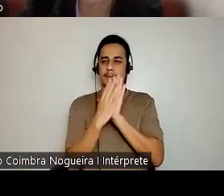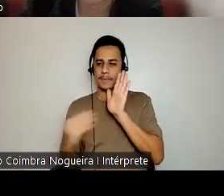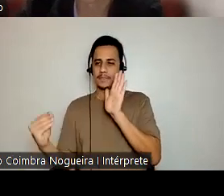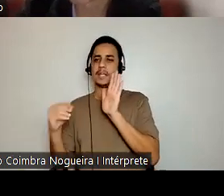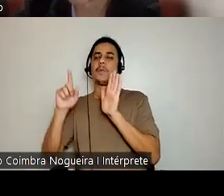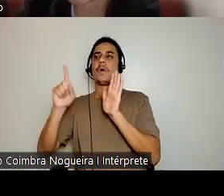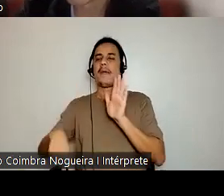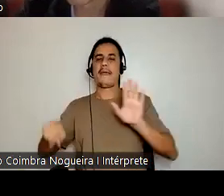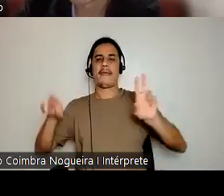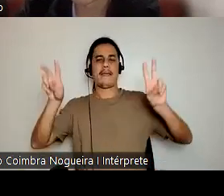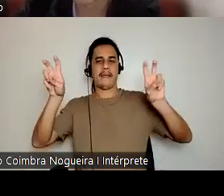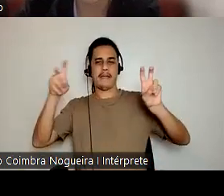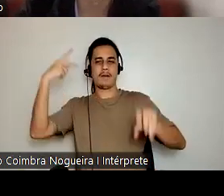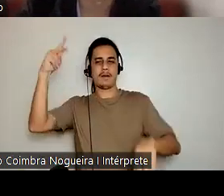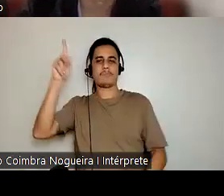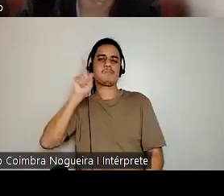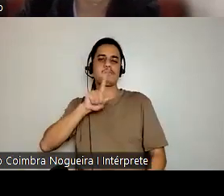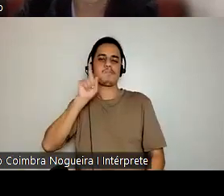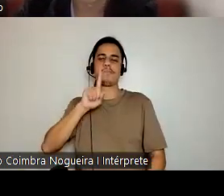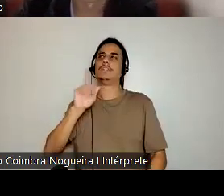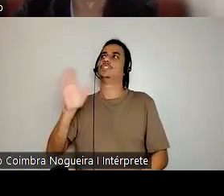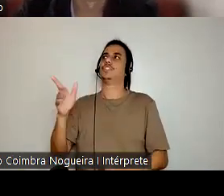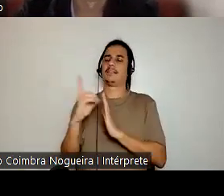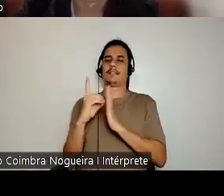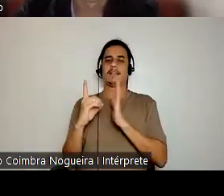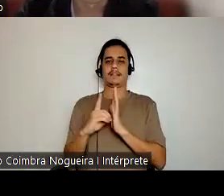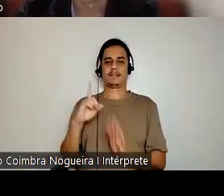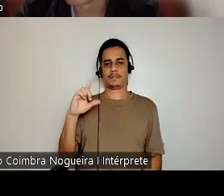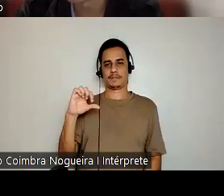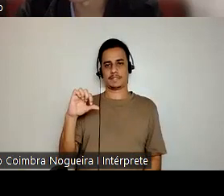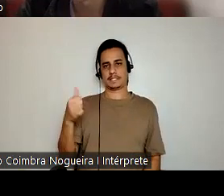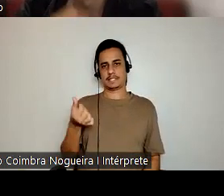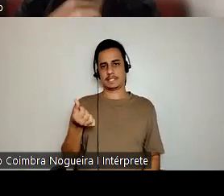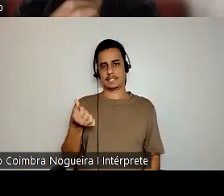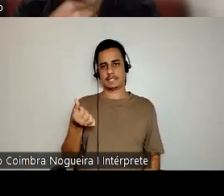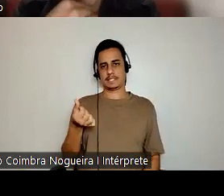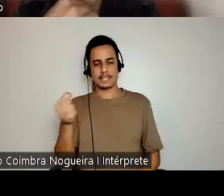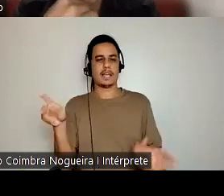Unidos, aparece a partir da década de 60, a imprensa